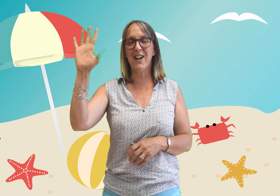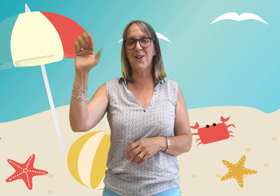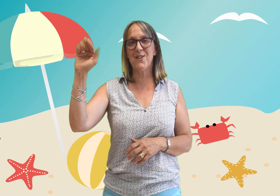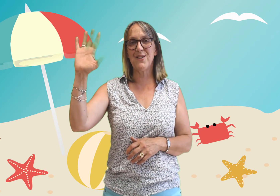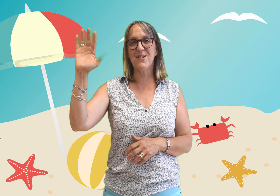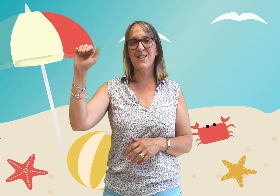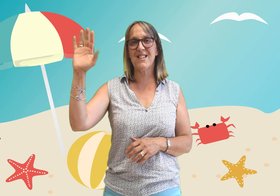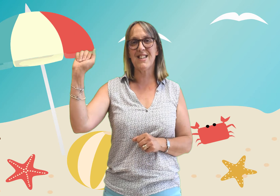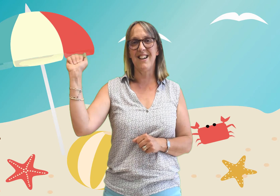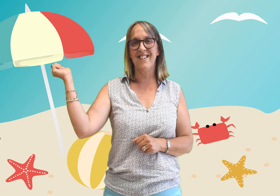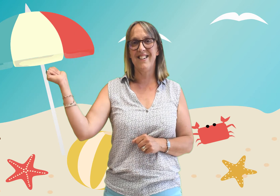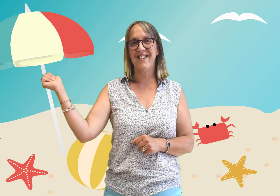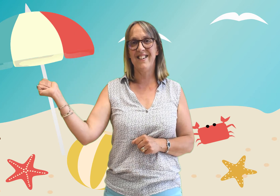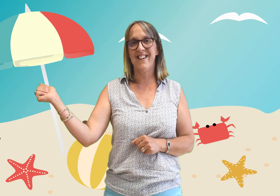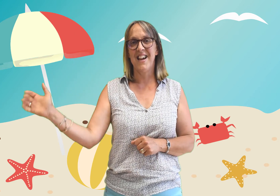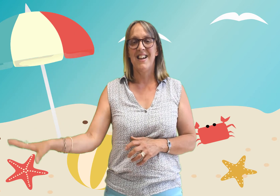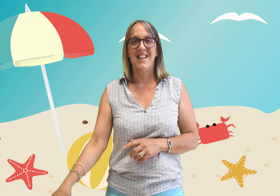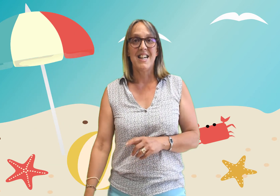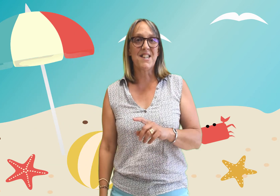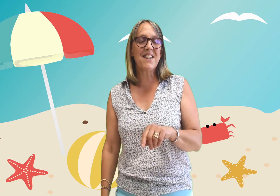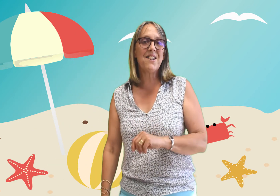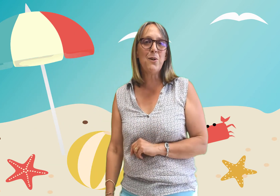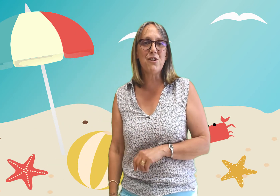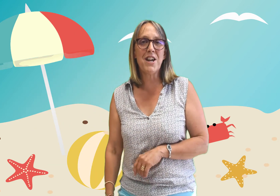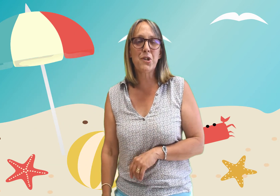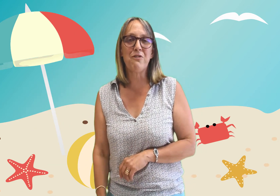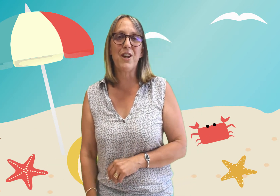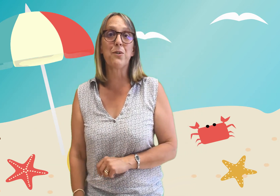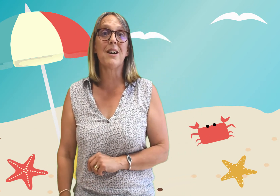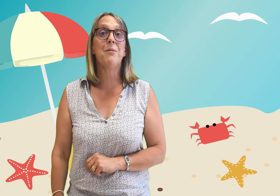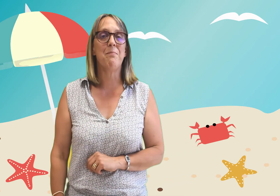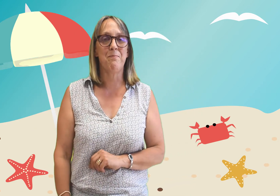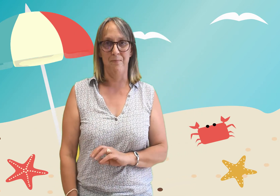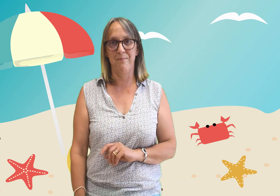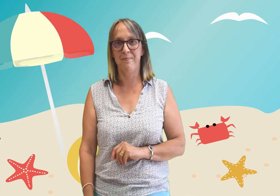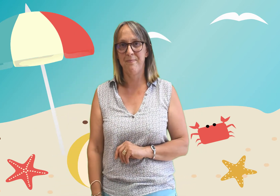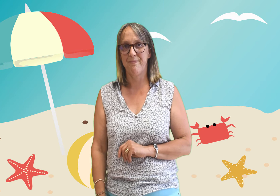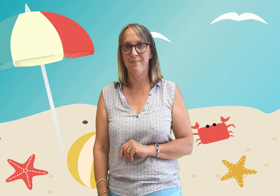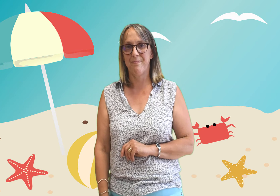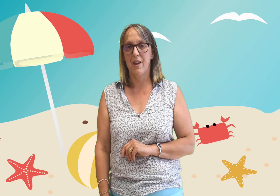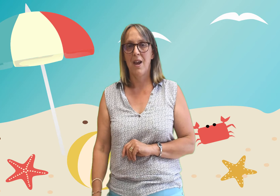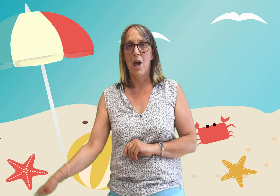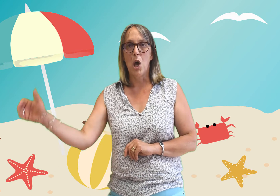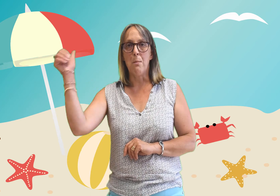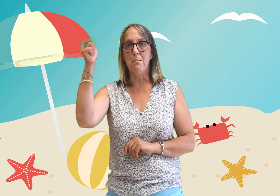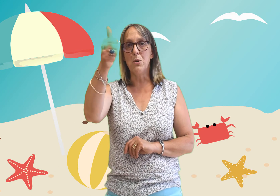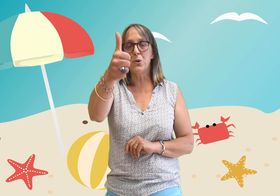vacances cette année le voyage se fait en train monsieur